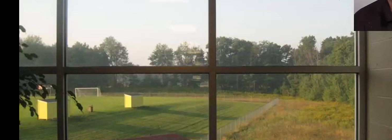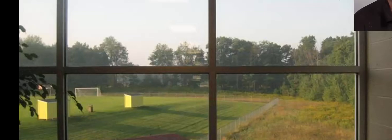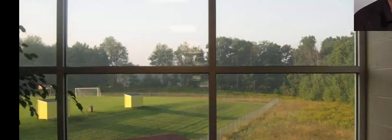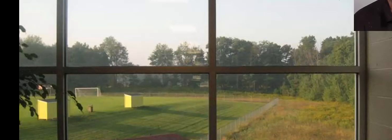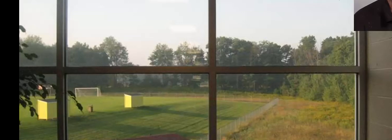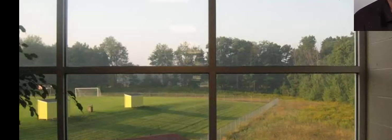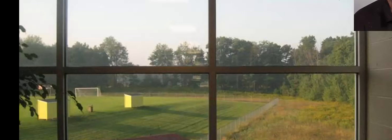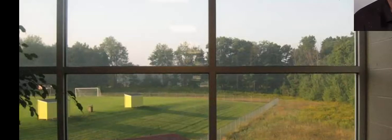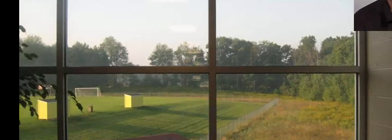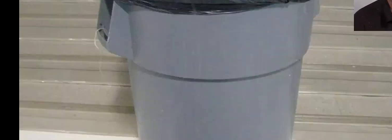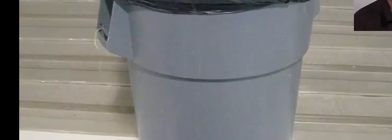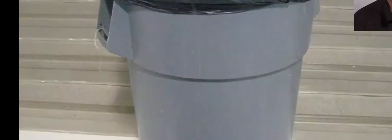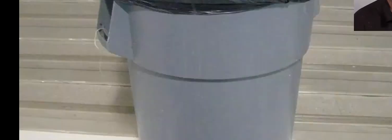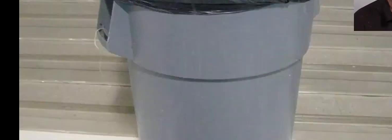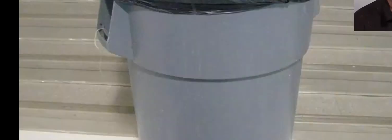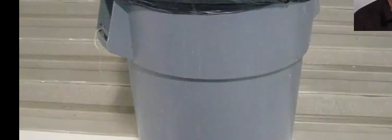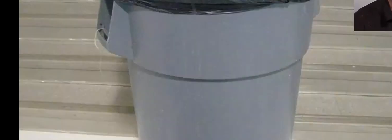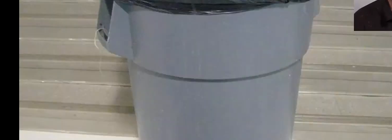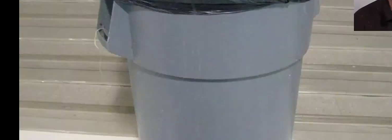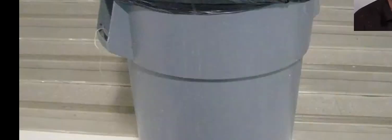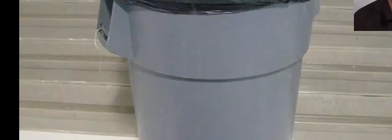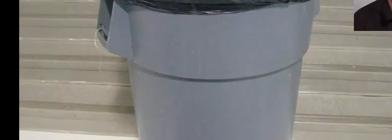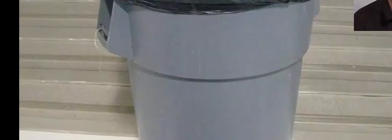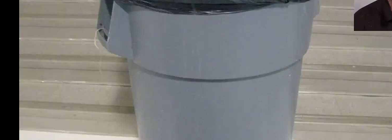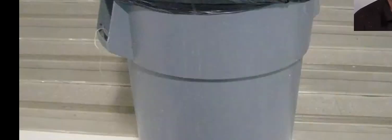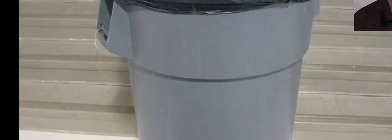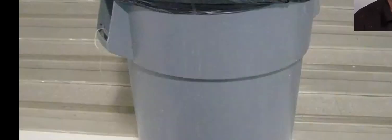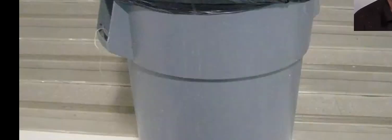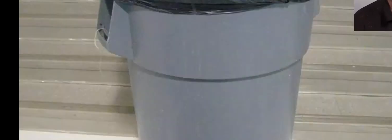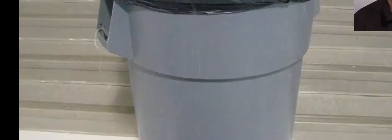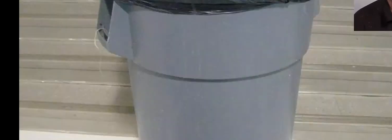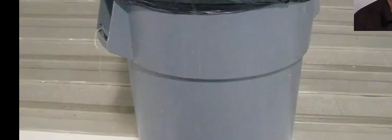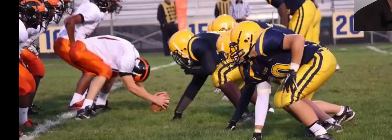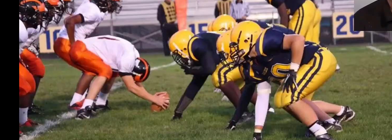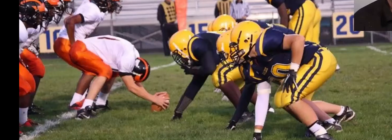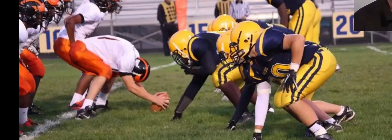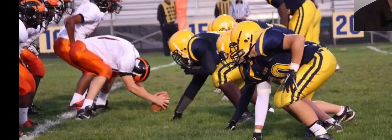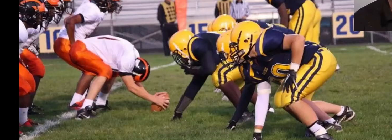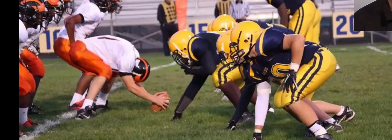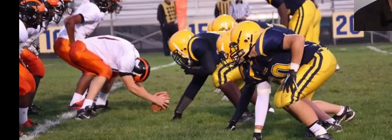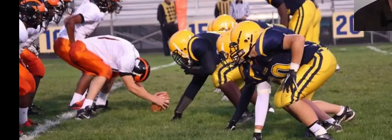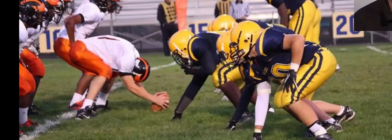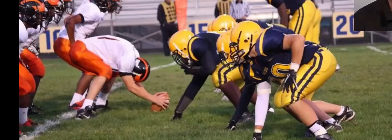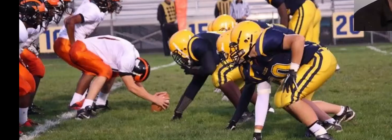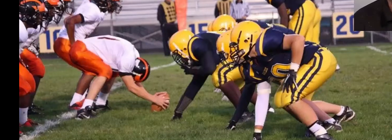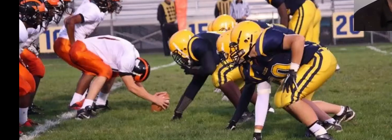el basurero, el fútbol americano,